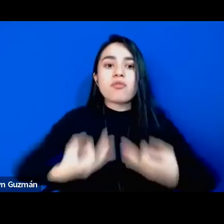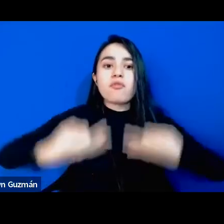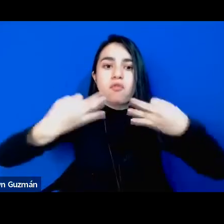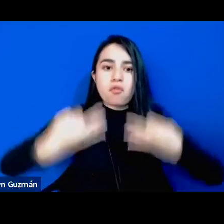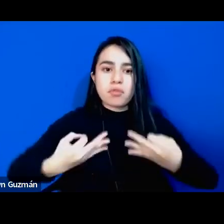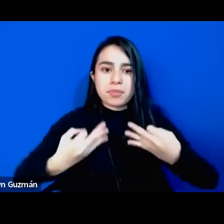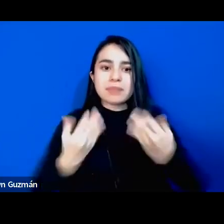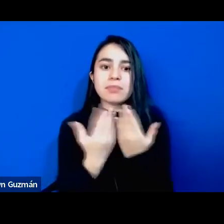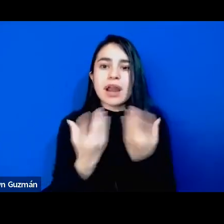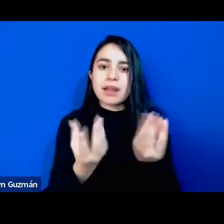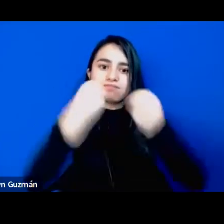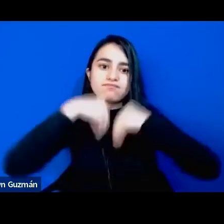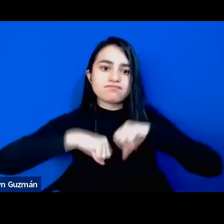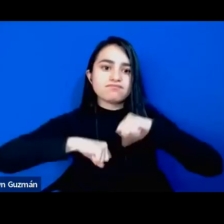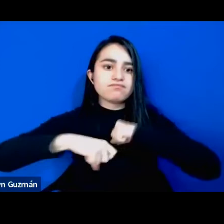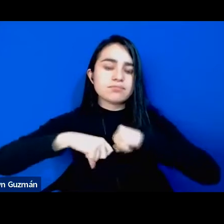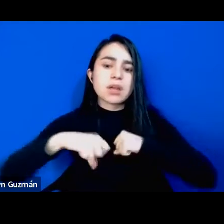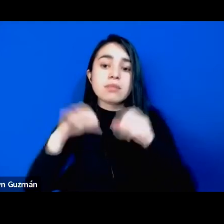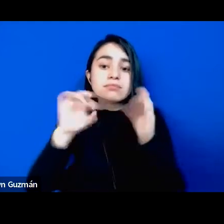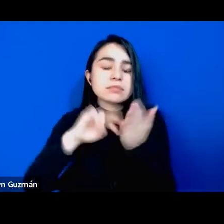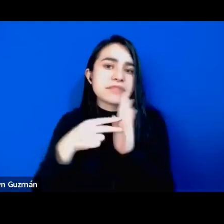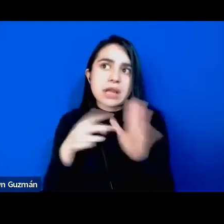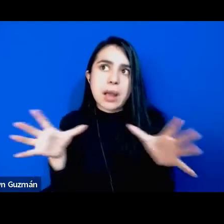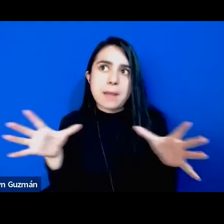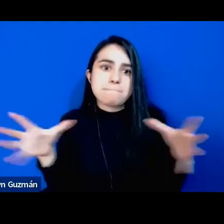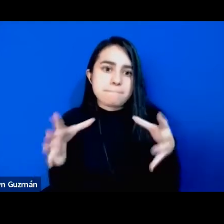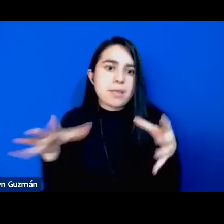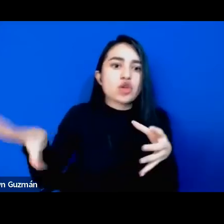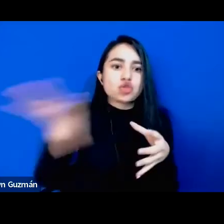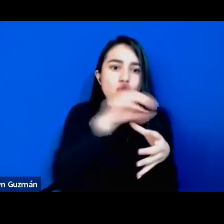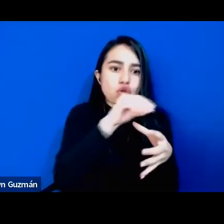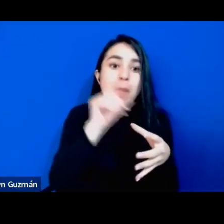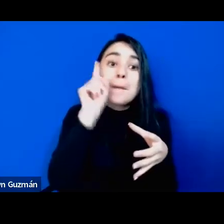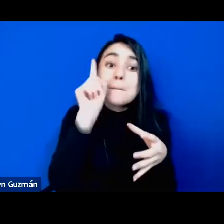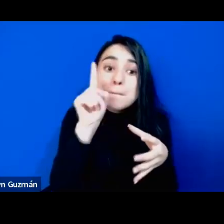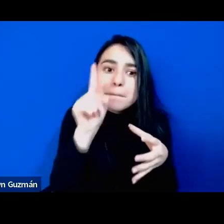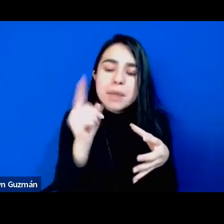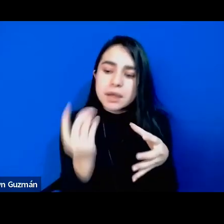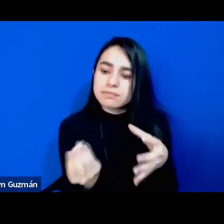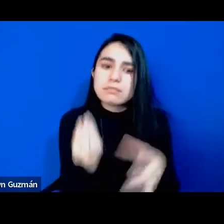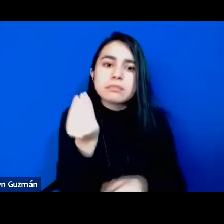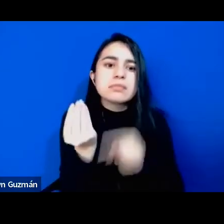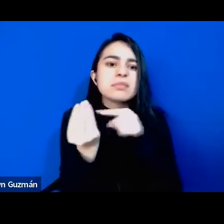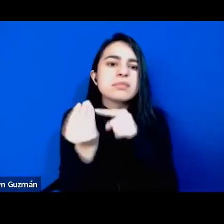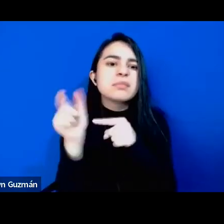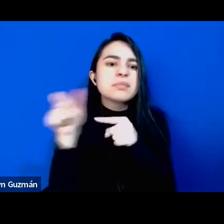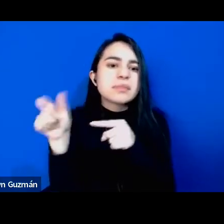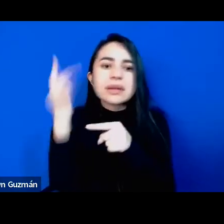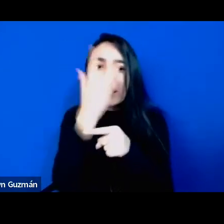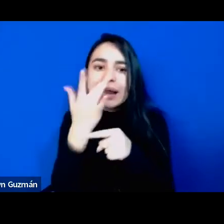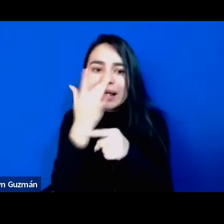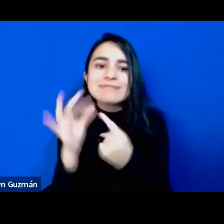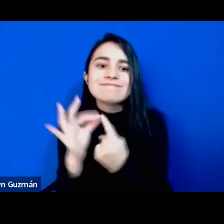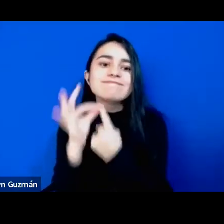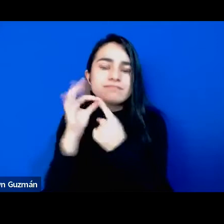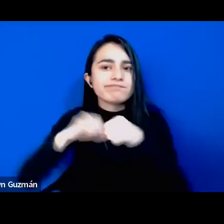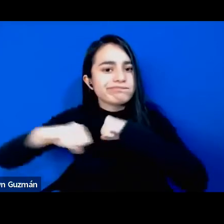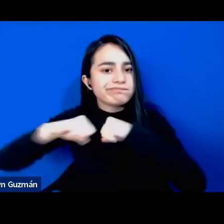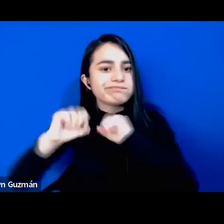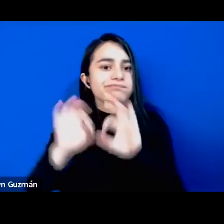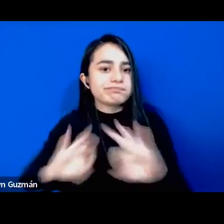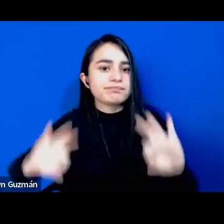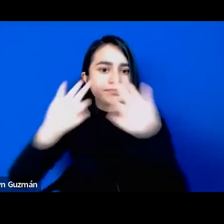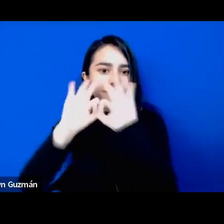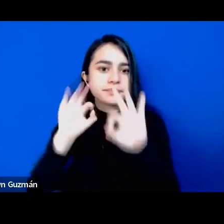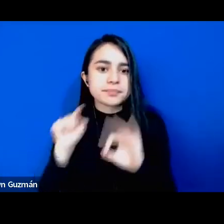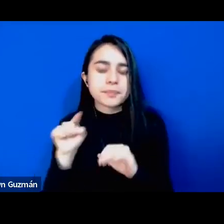de emancipación particular digo para toda la población pero juega un papel muy importante para la gente negra y